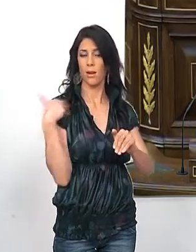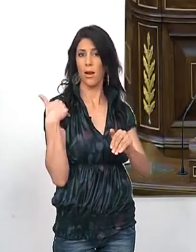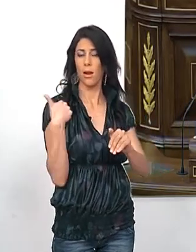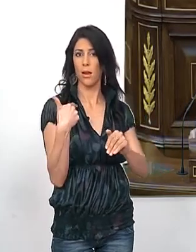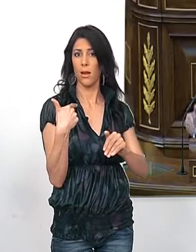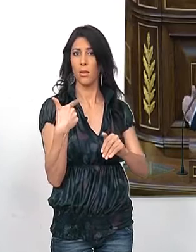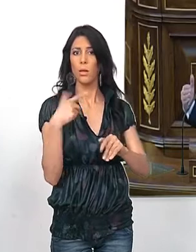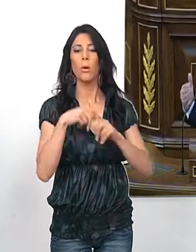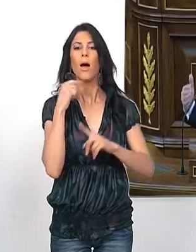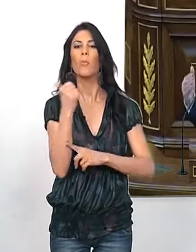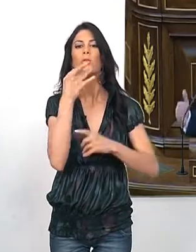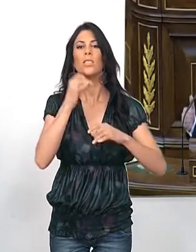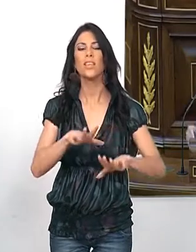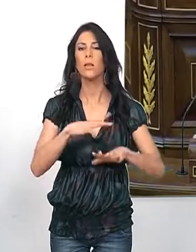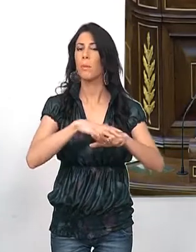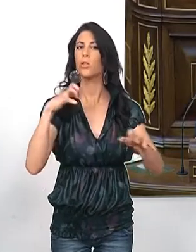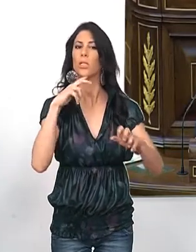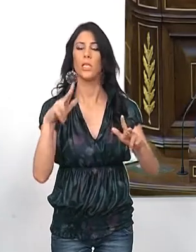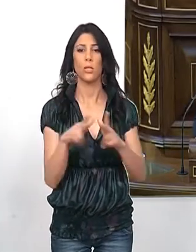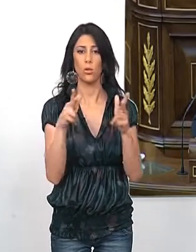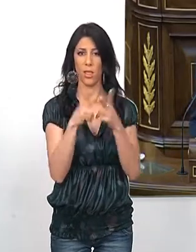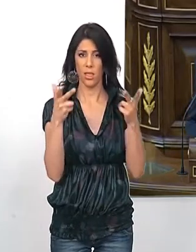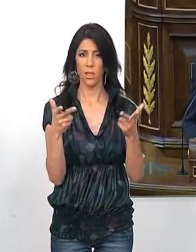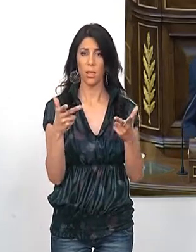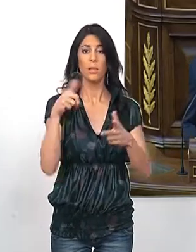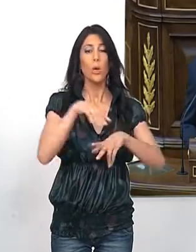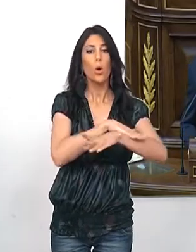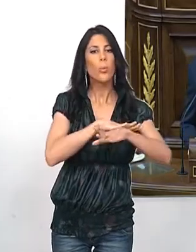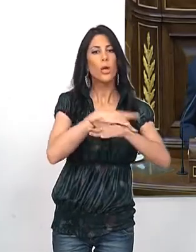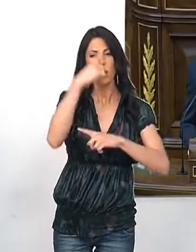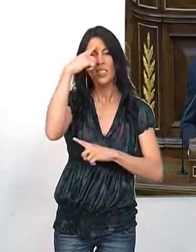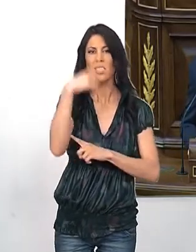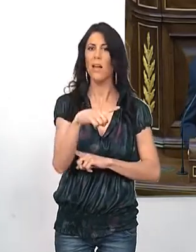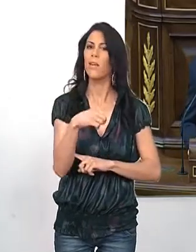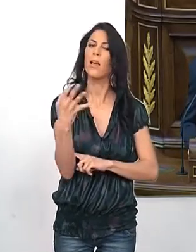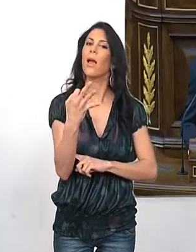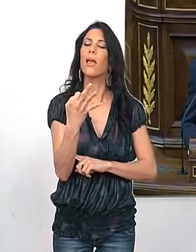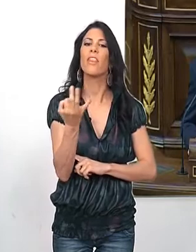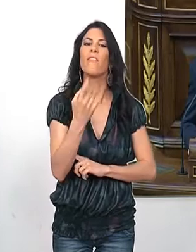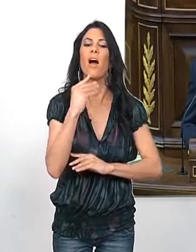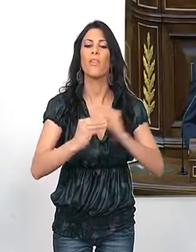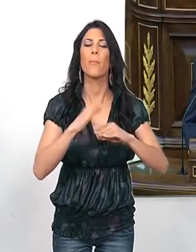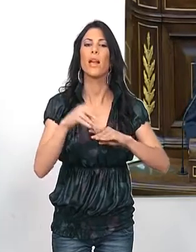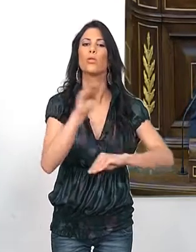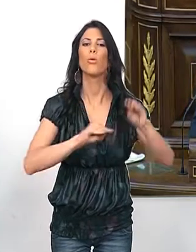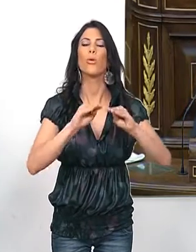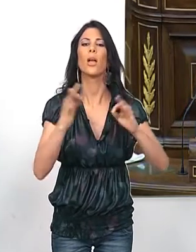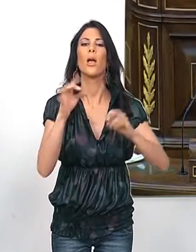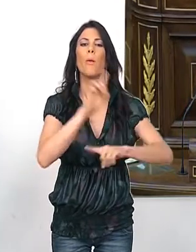respaldo mayoritario de la sociedad. Un gobierno que sabe lo que tiene que hacer para resolver los problemas de la crisis